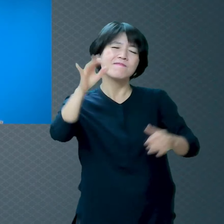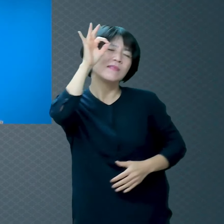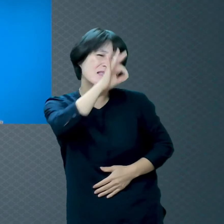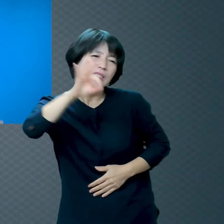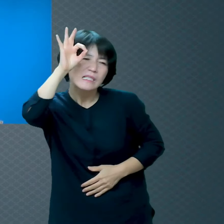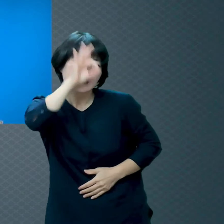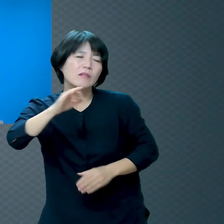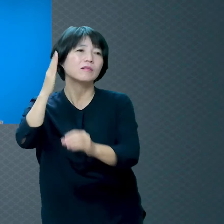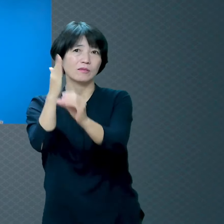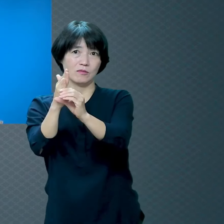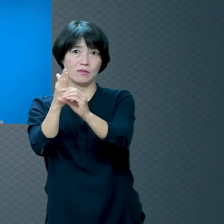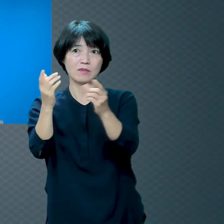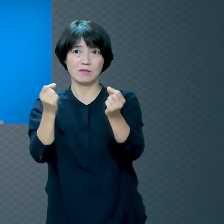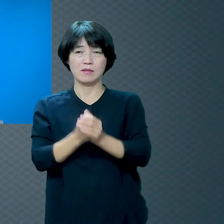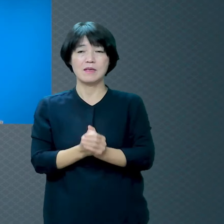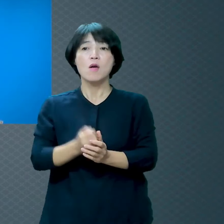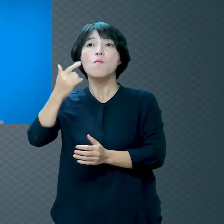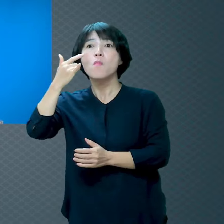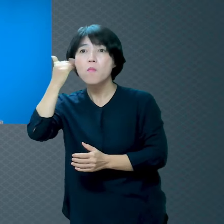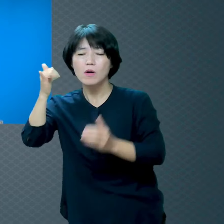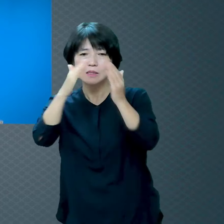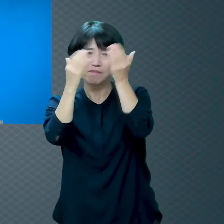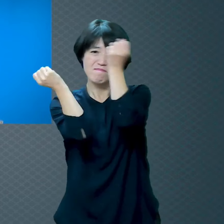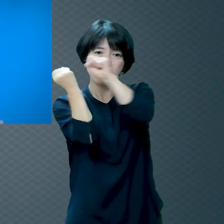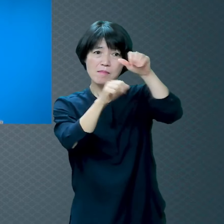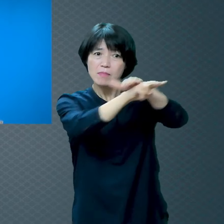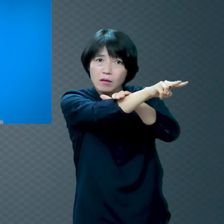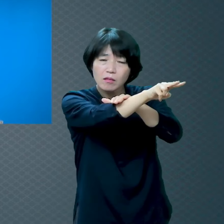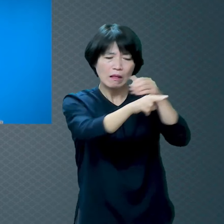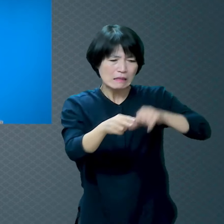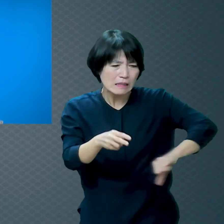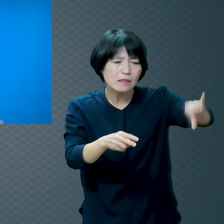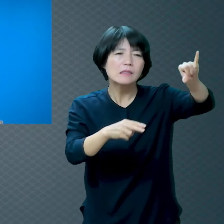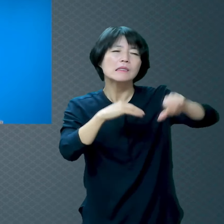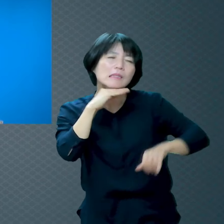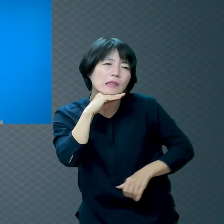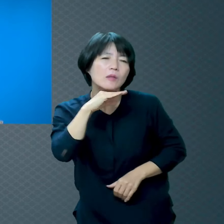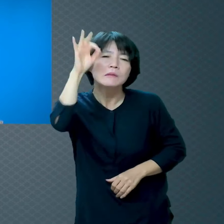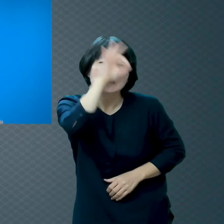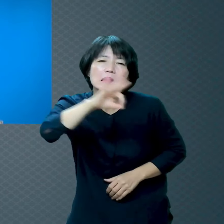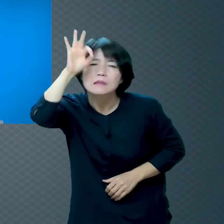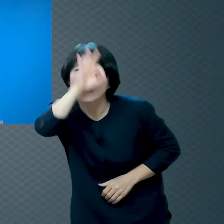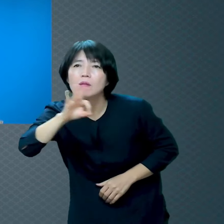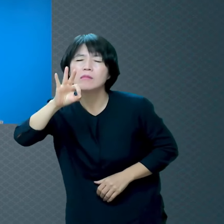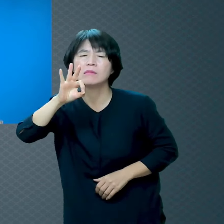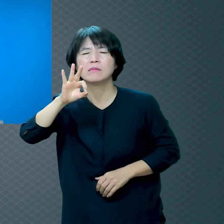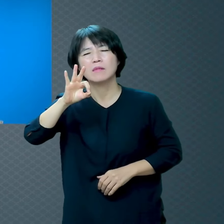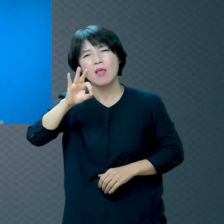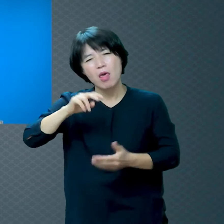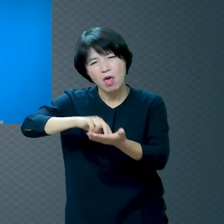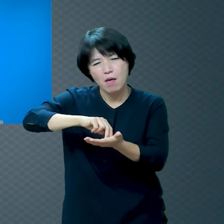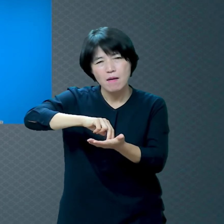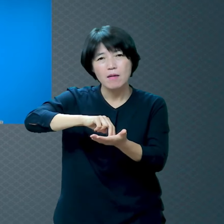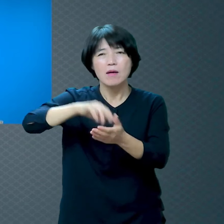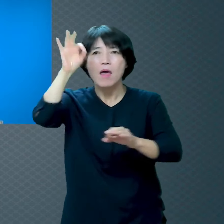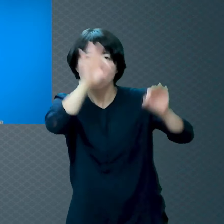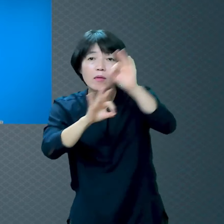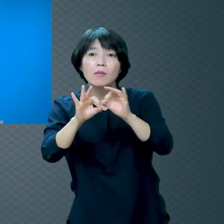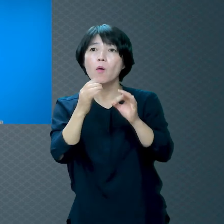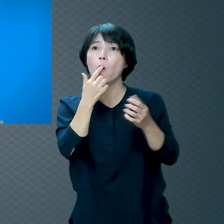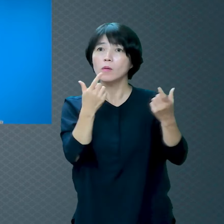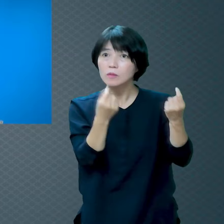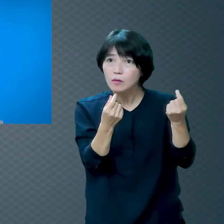자식을 부모가 찾아다니는 것처럼 하나님께서 찾아다니시는 거예요 이 말씀을 통해서